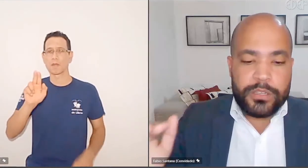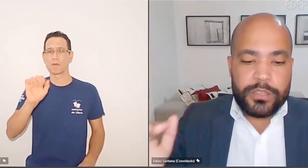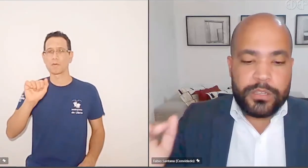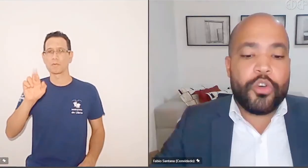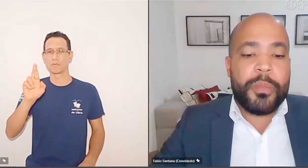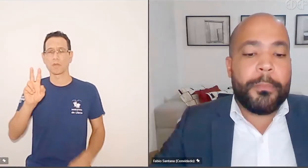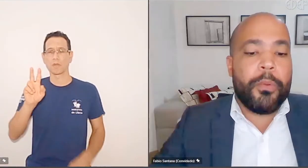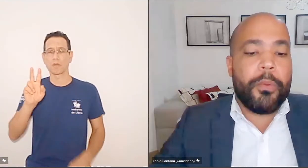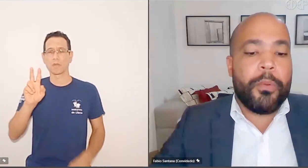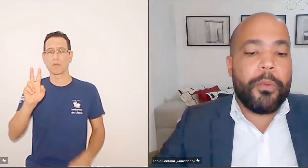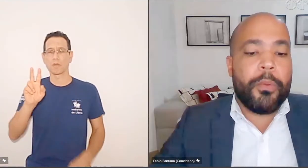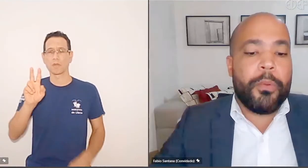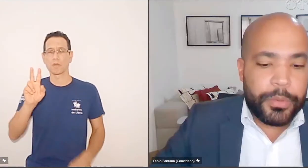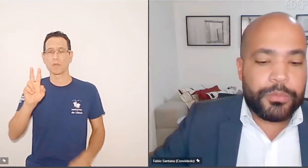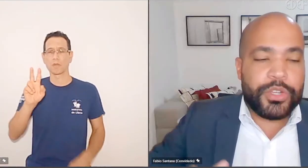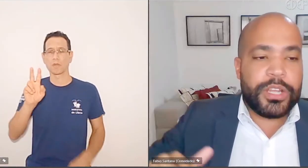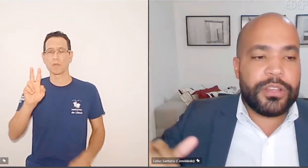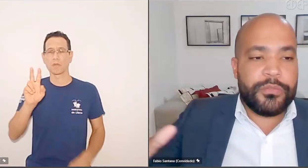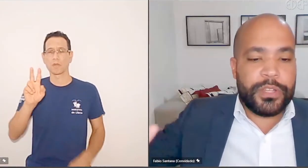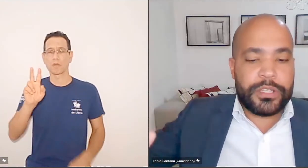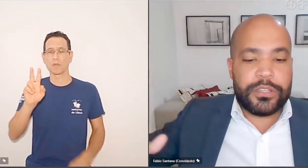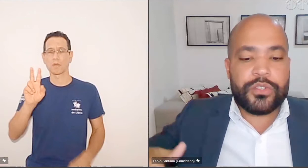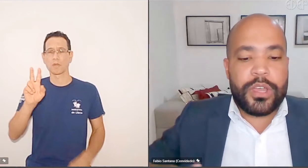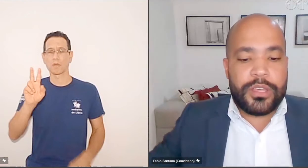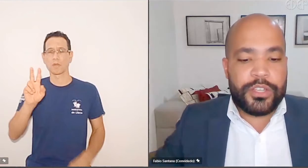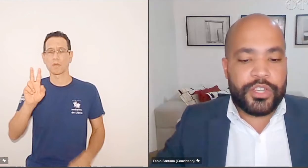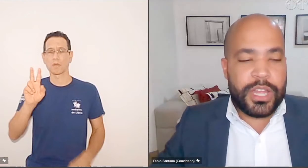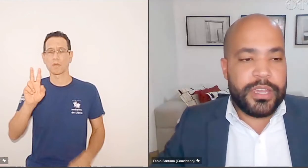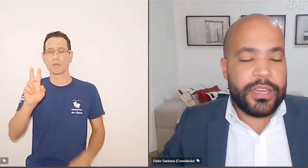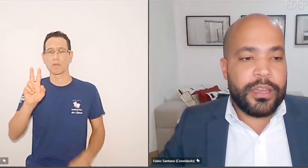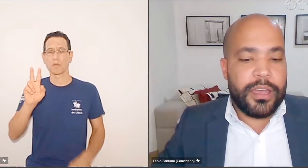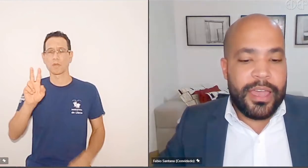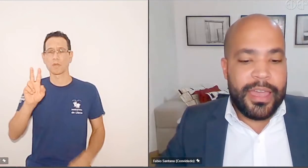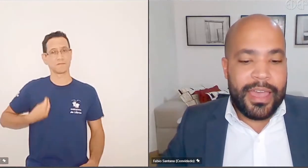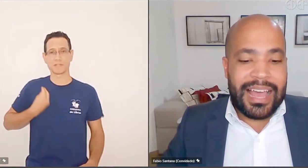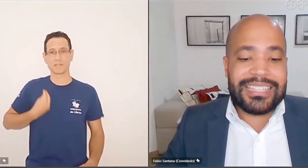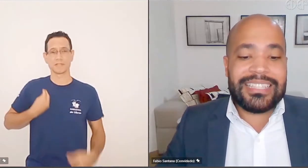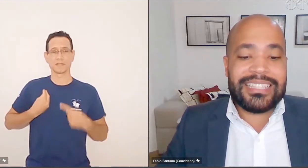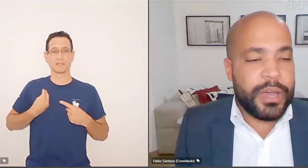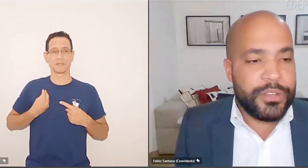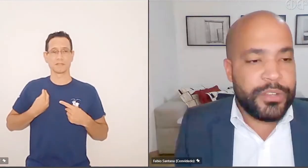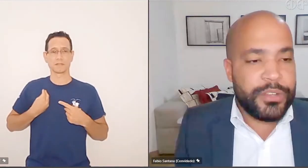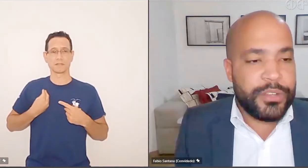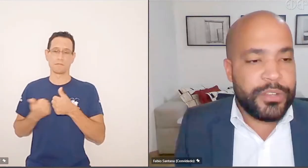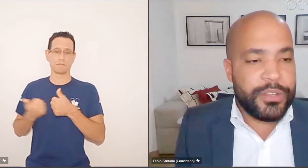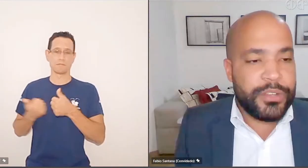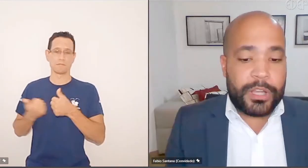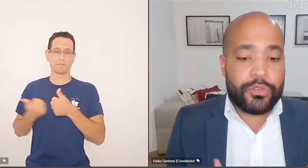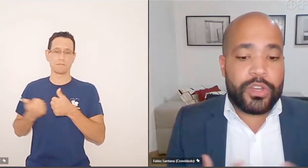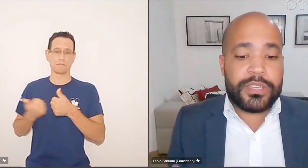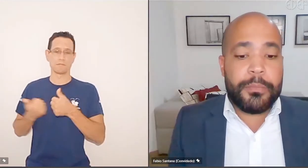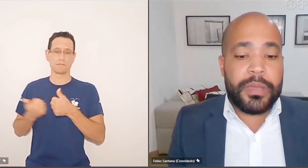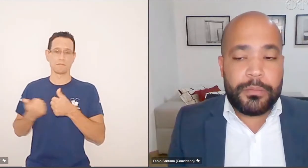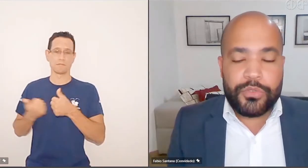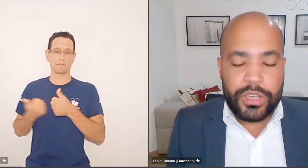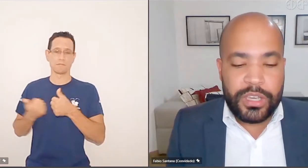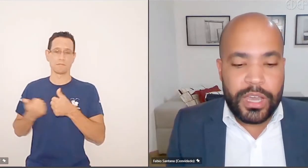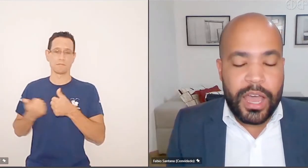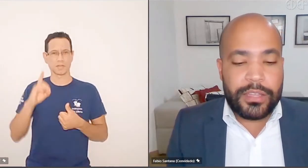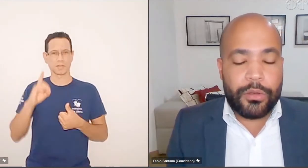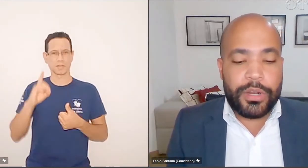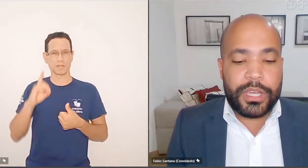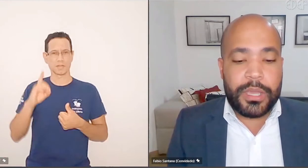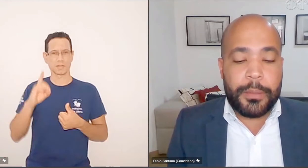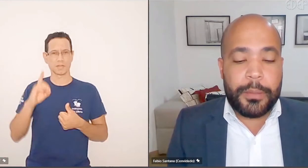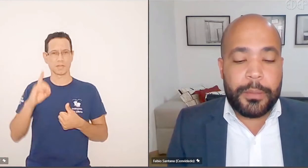existem direitos que se sobrepõem a outros, Para um direito à vida se estaria acima dos demais direitos, mas nós sabemos